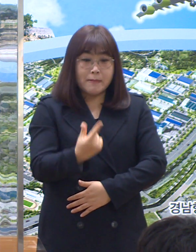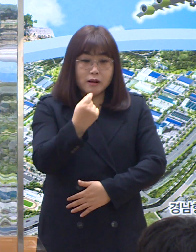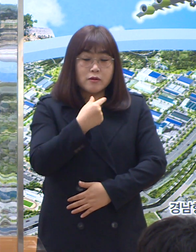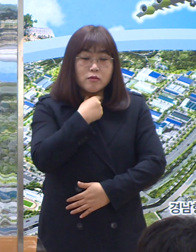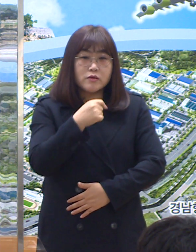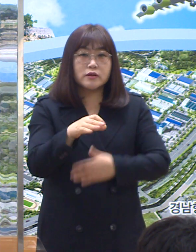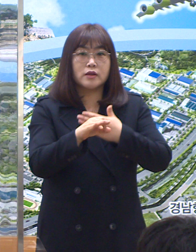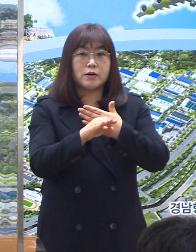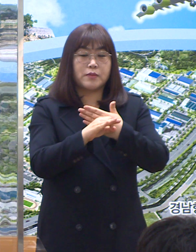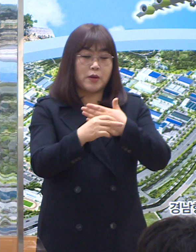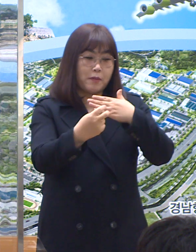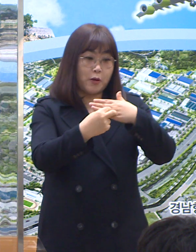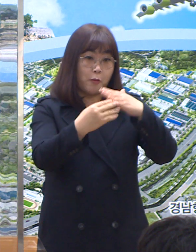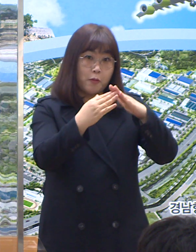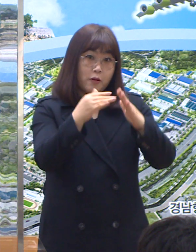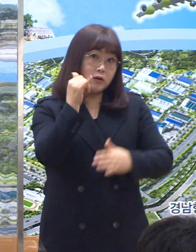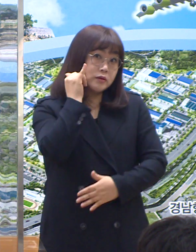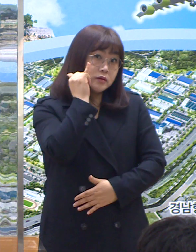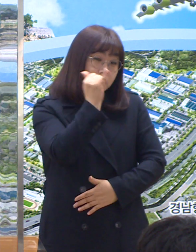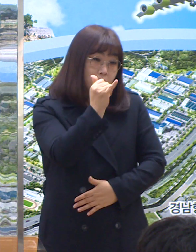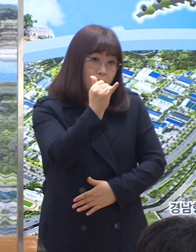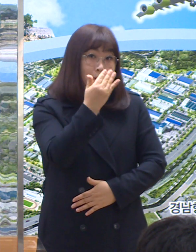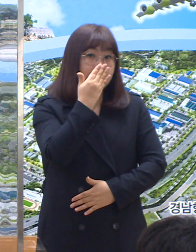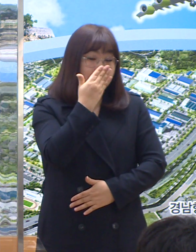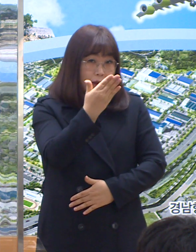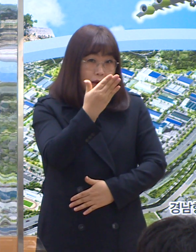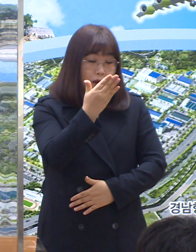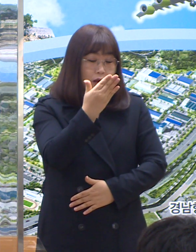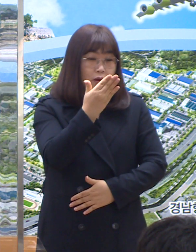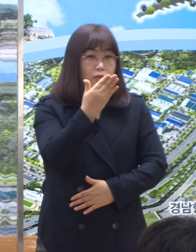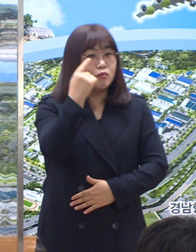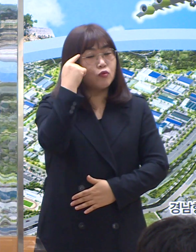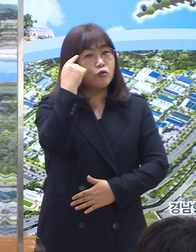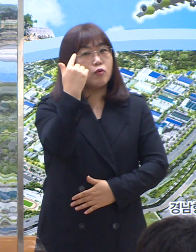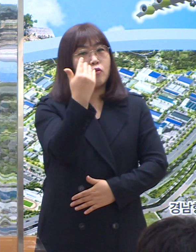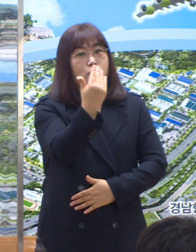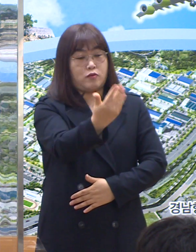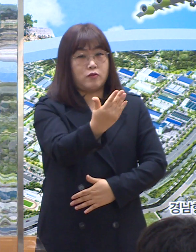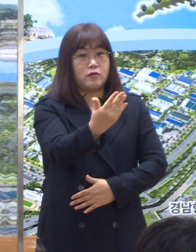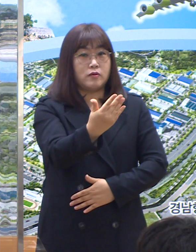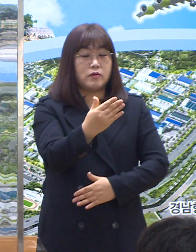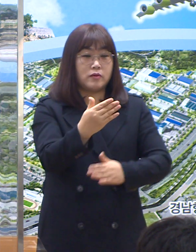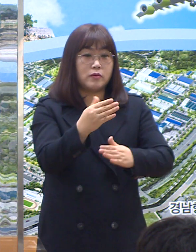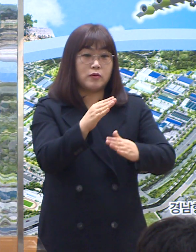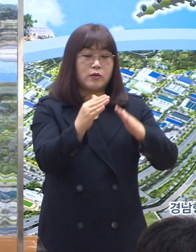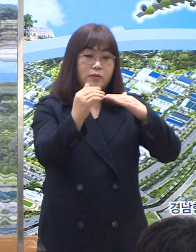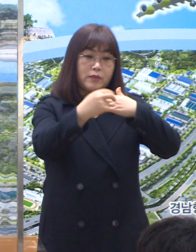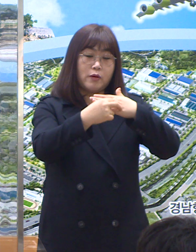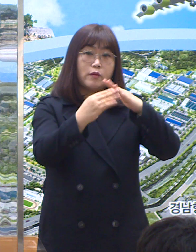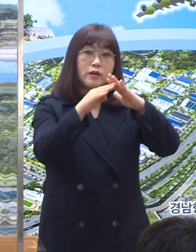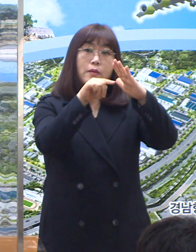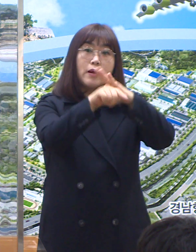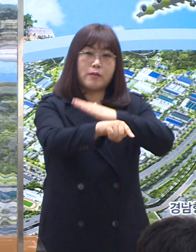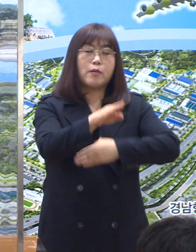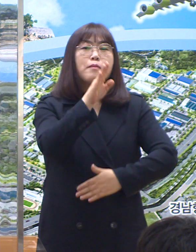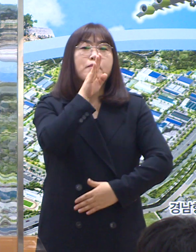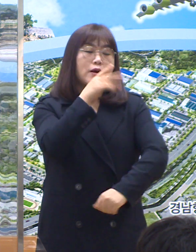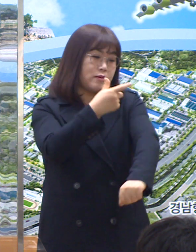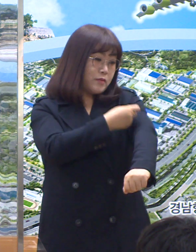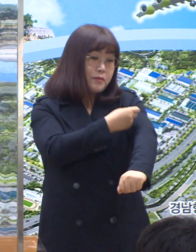위탁의료기관의 접종 가능 여부를 사전에 확인하여 당일 접종을 받으시기 바랍니다.